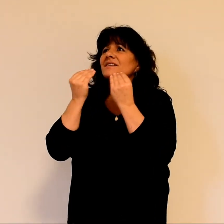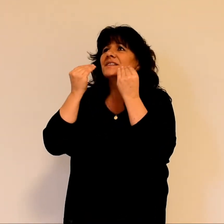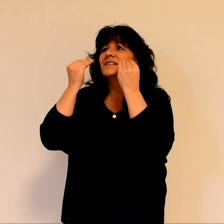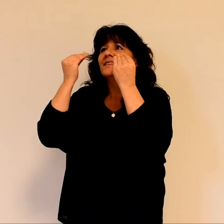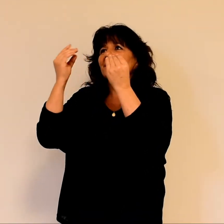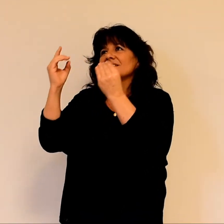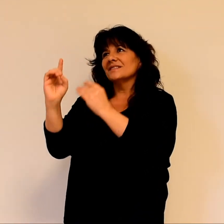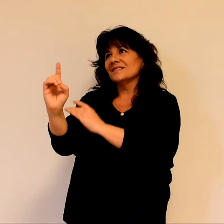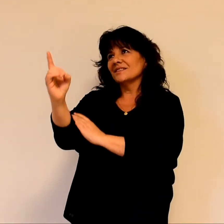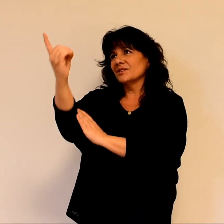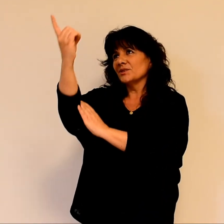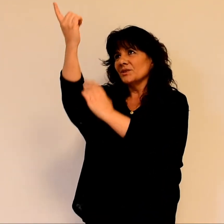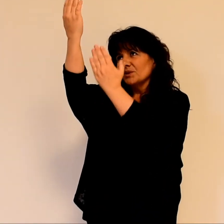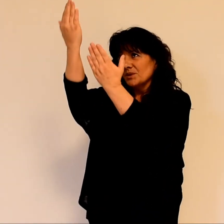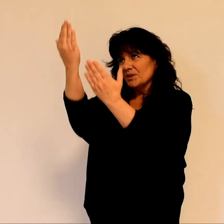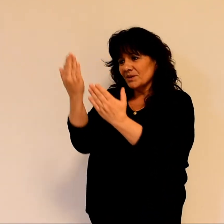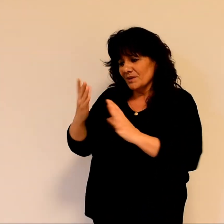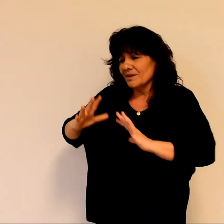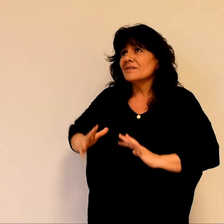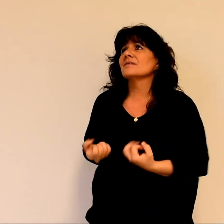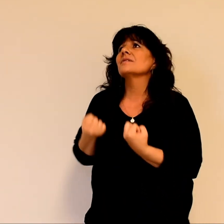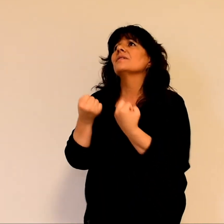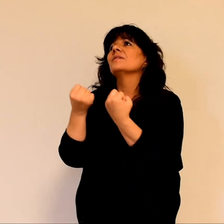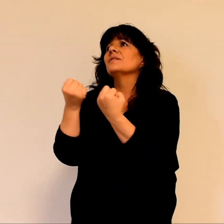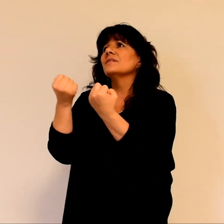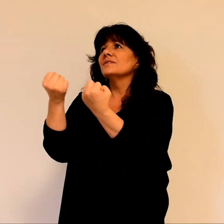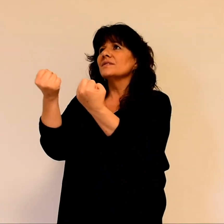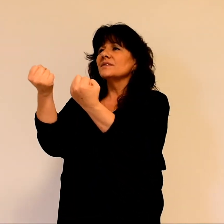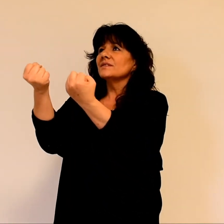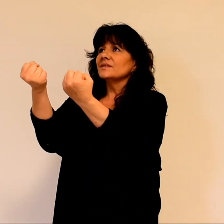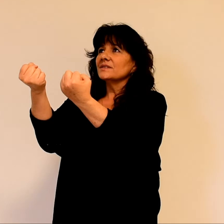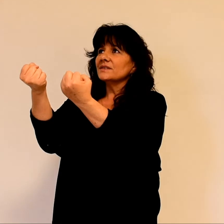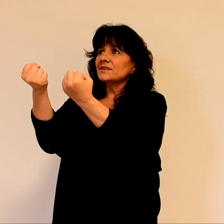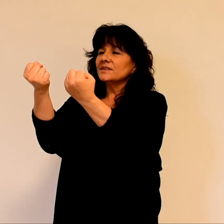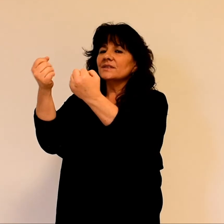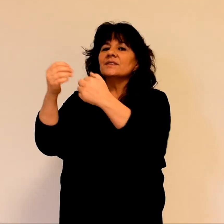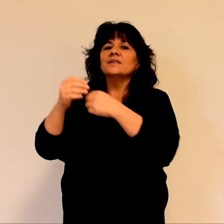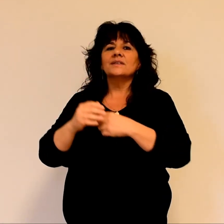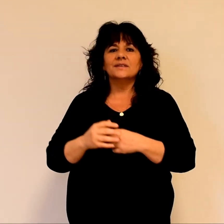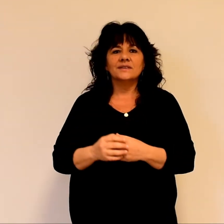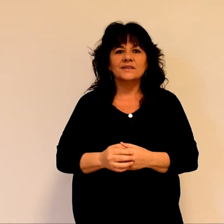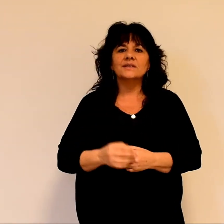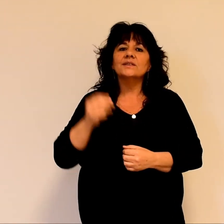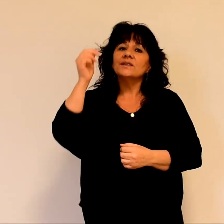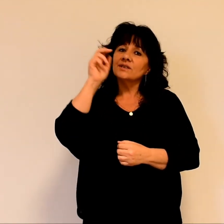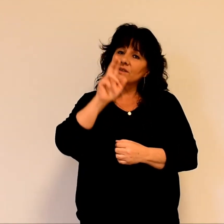Dieu qui me sauve. Vers toi